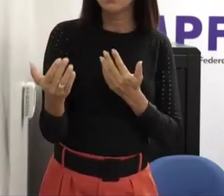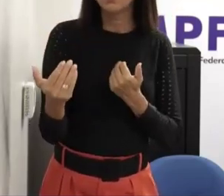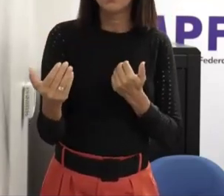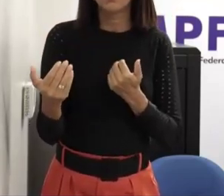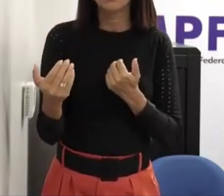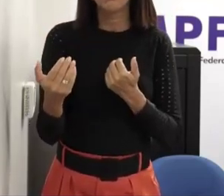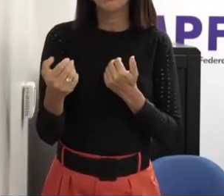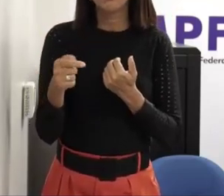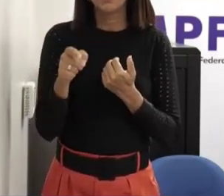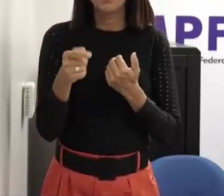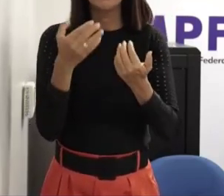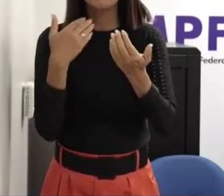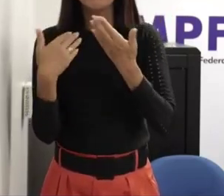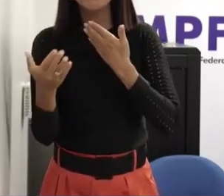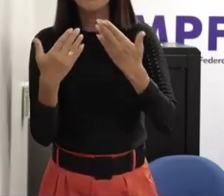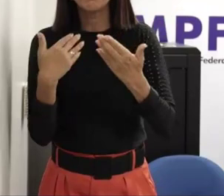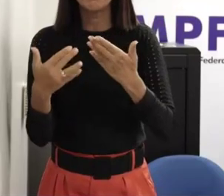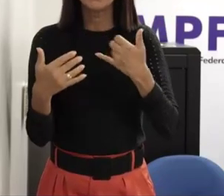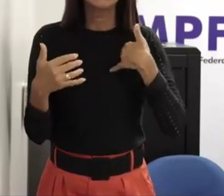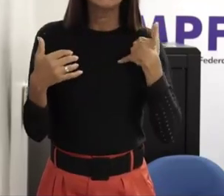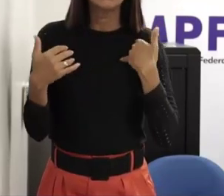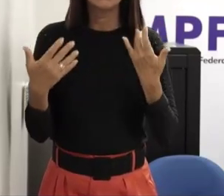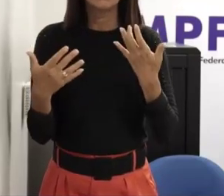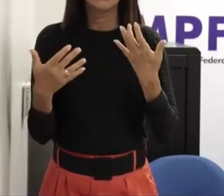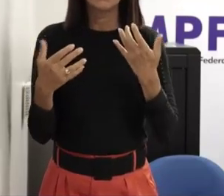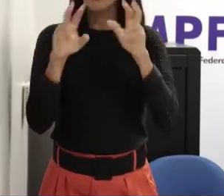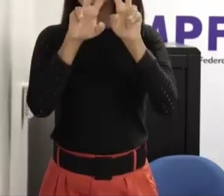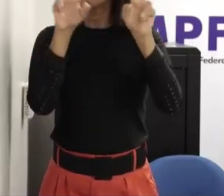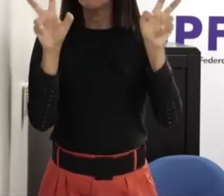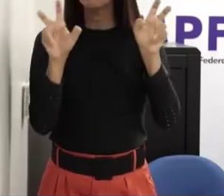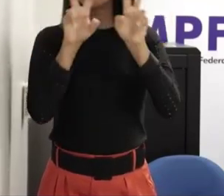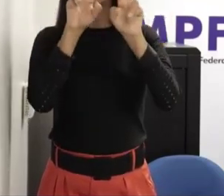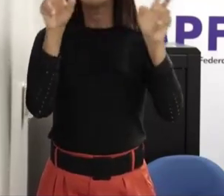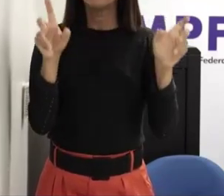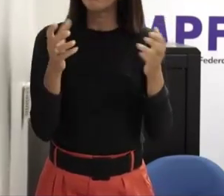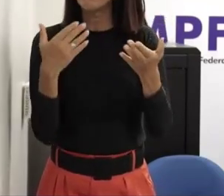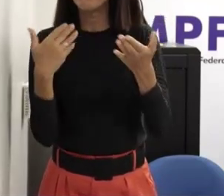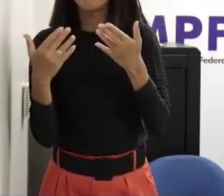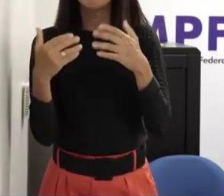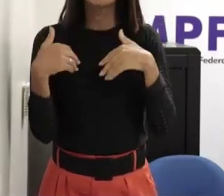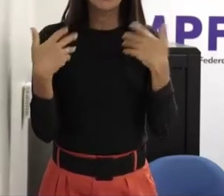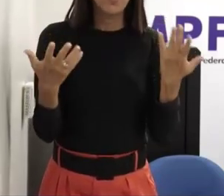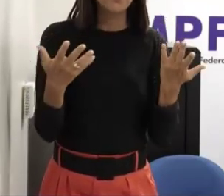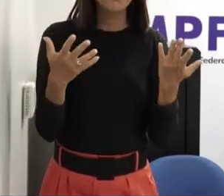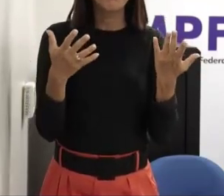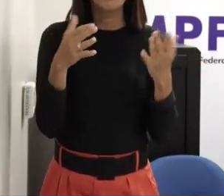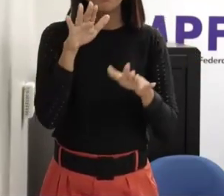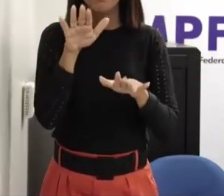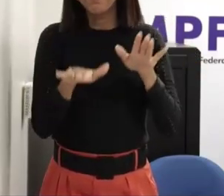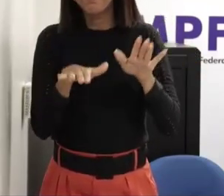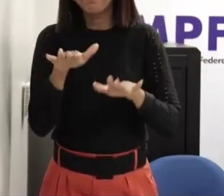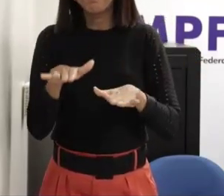qual melhor faixa etária qual a questão dos assuntos por vezes se torna delicado e isso precisa